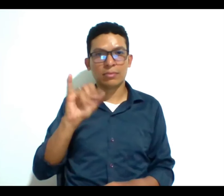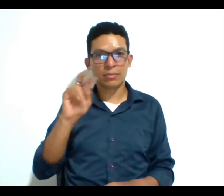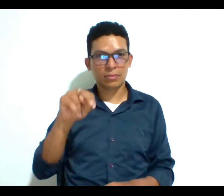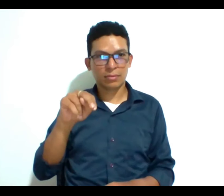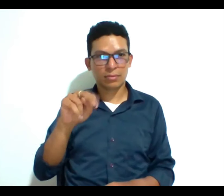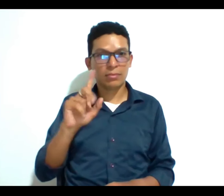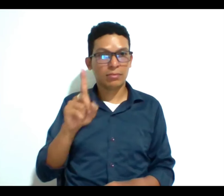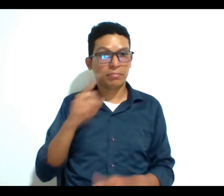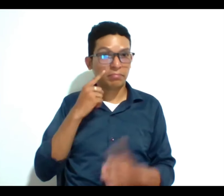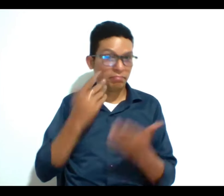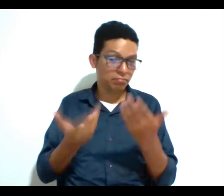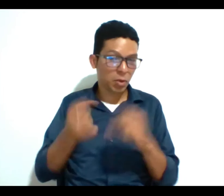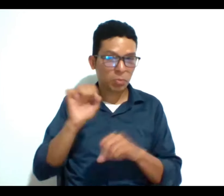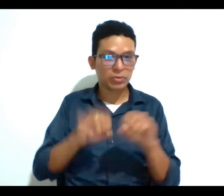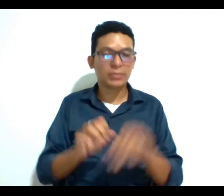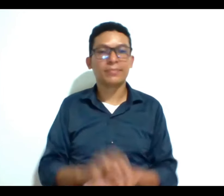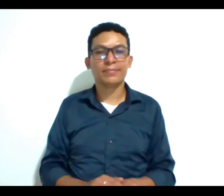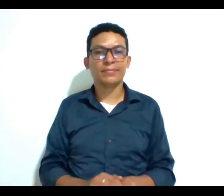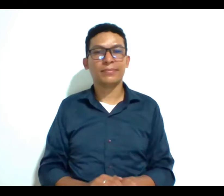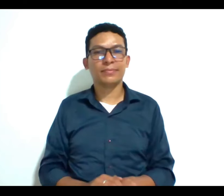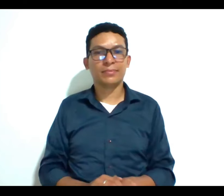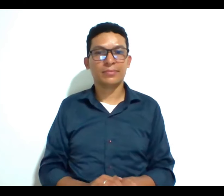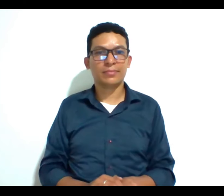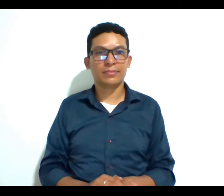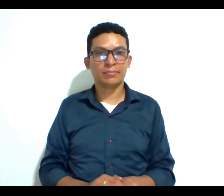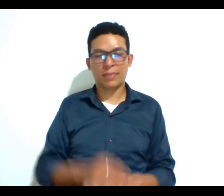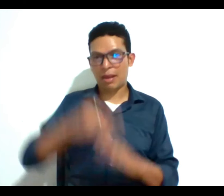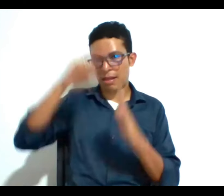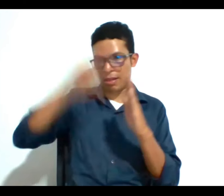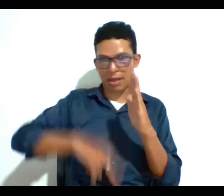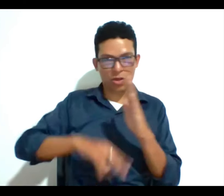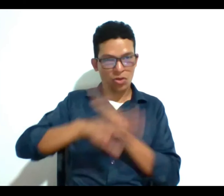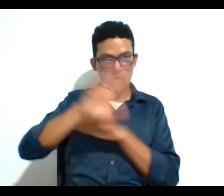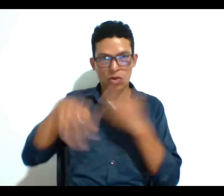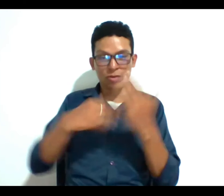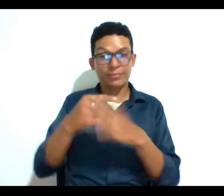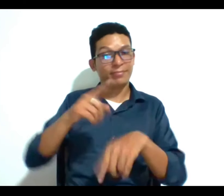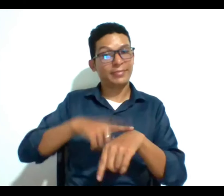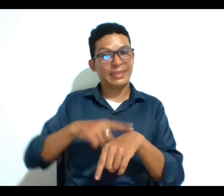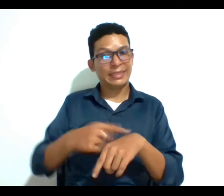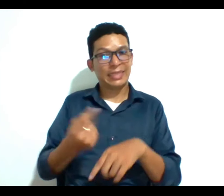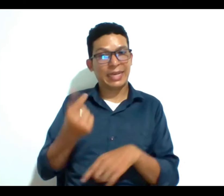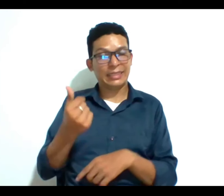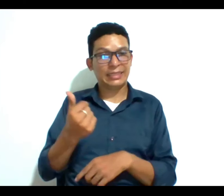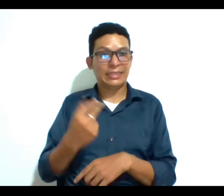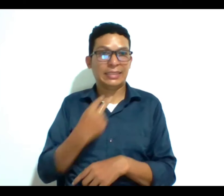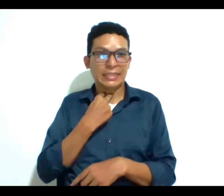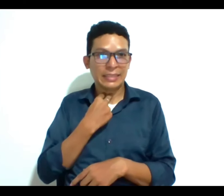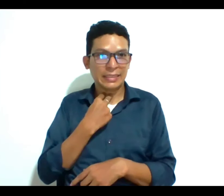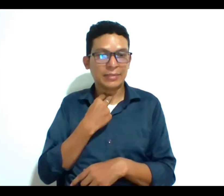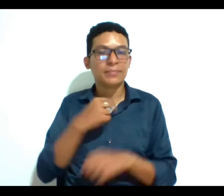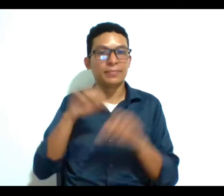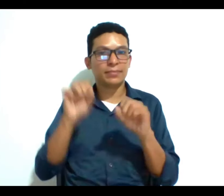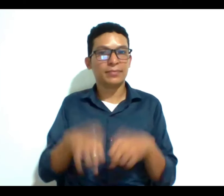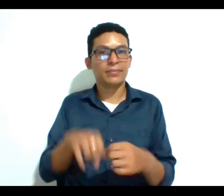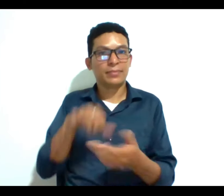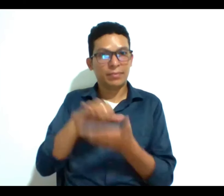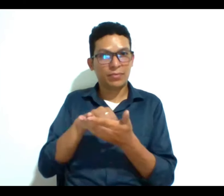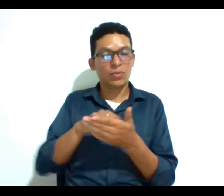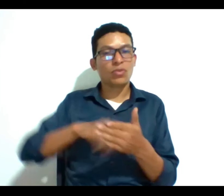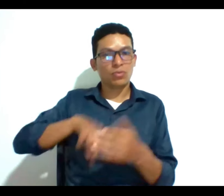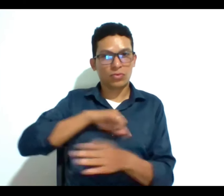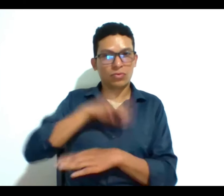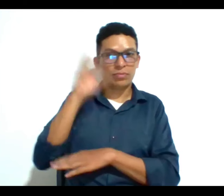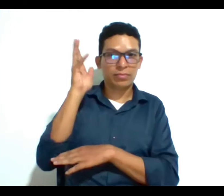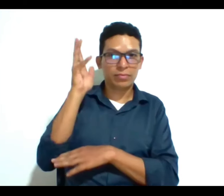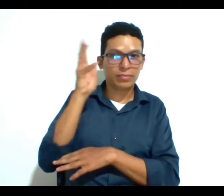medida de lo posible entonces voy a leerlas todas ya se está agotando el tiempo y para que podamos tener una intervención de Natalia y una